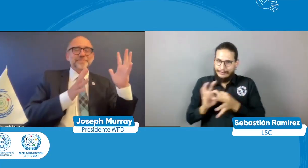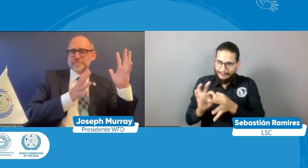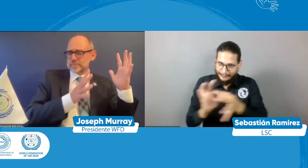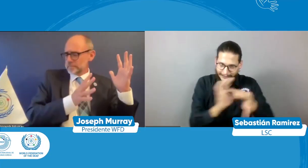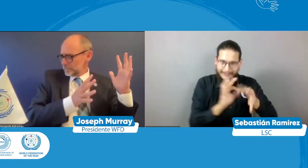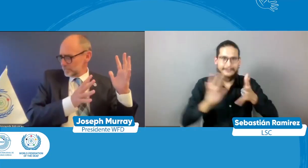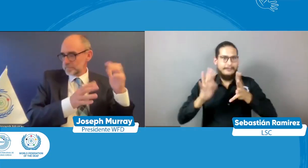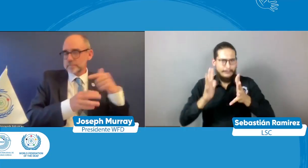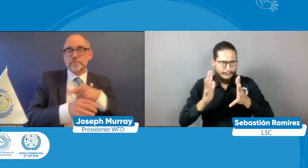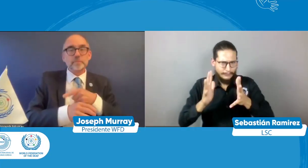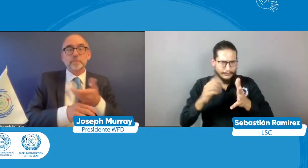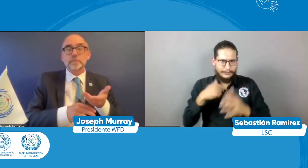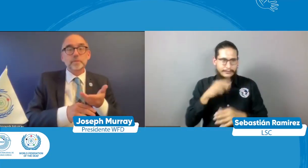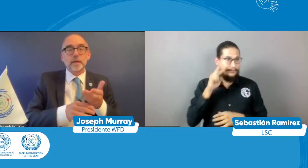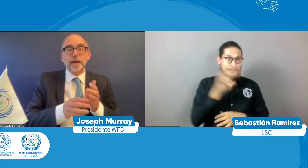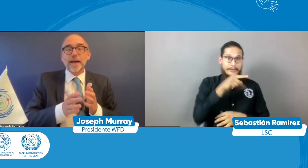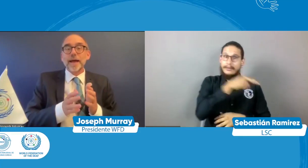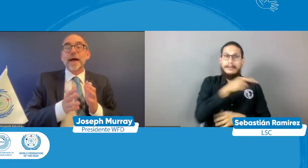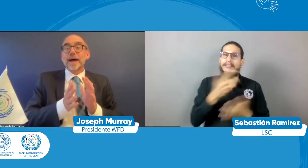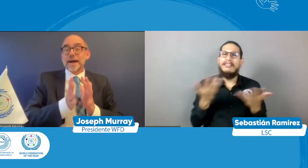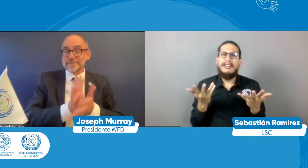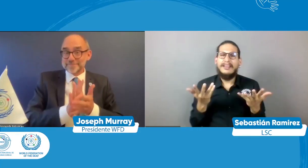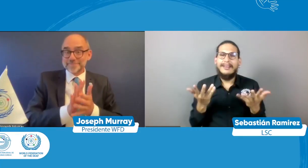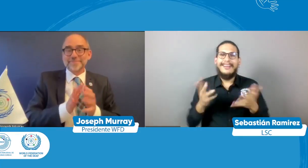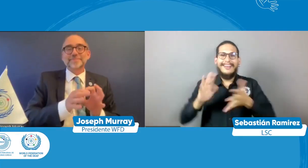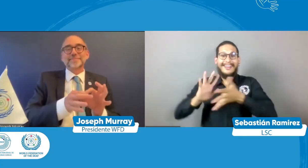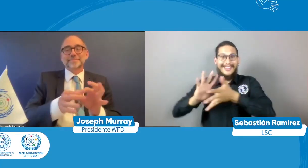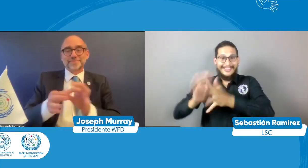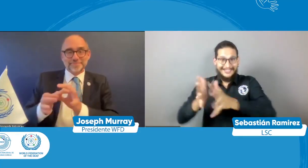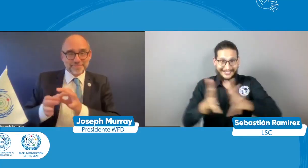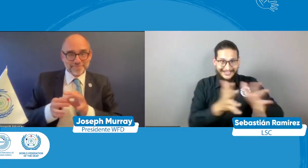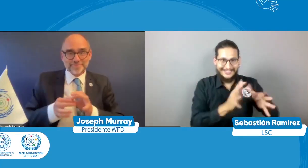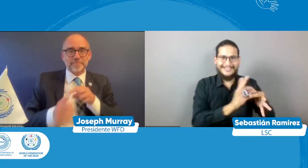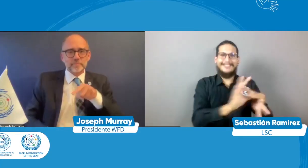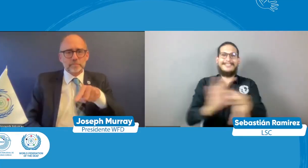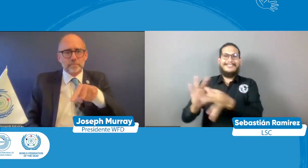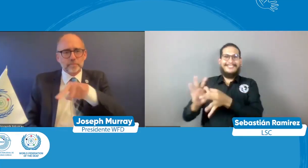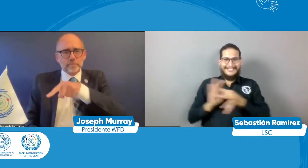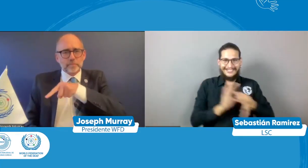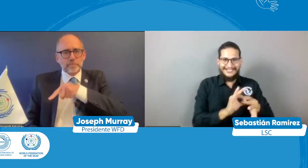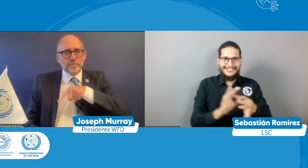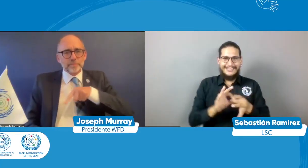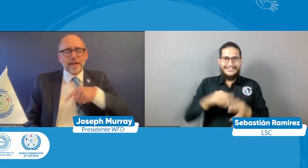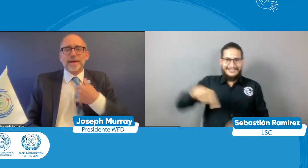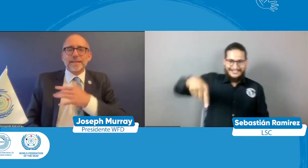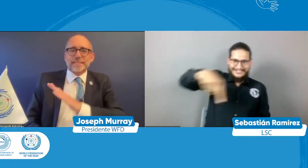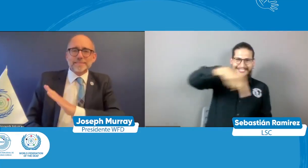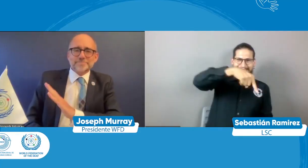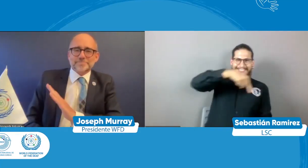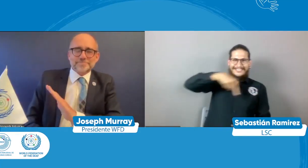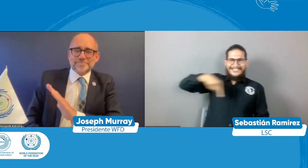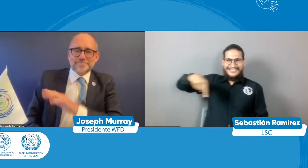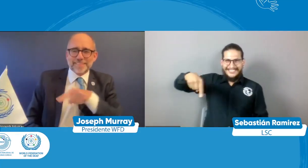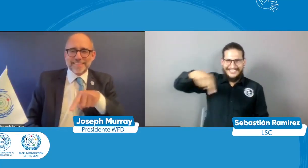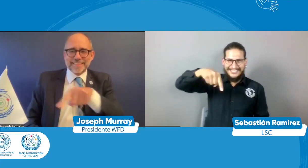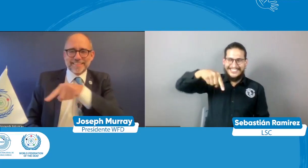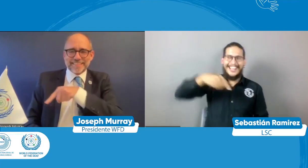unidad y como que volteaba a mirar tal vez se olvidaba recordaba